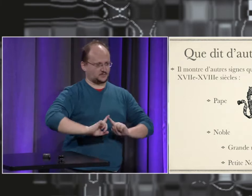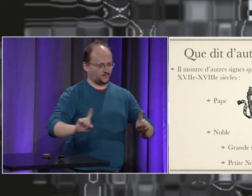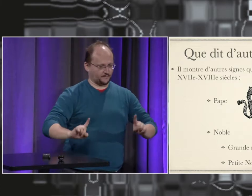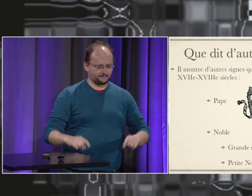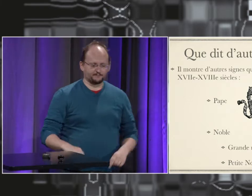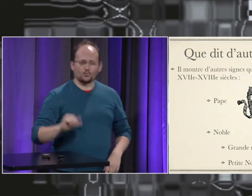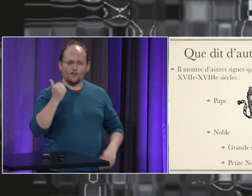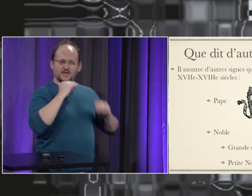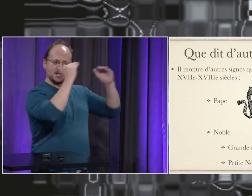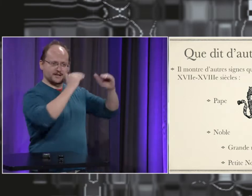grande noblesse.